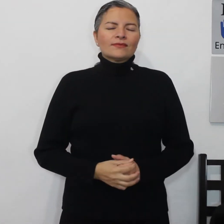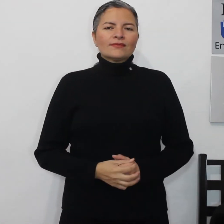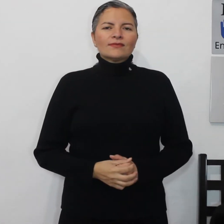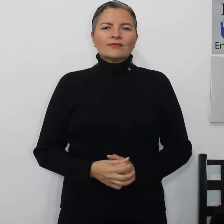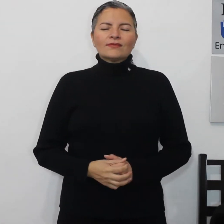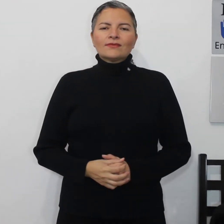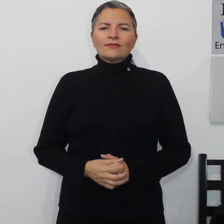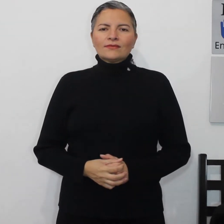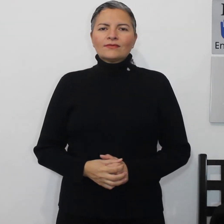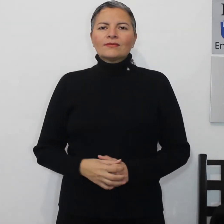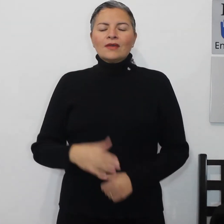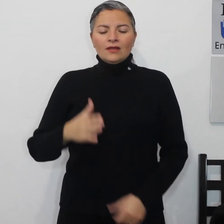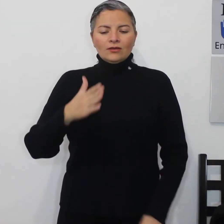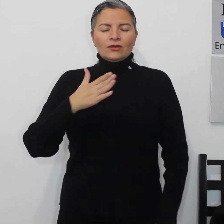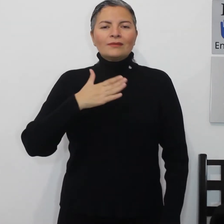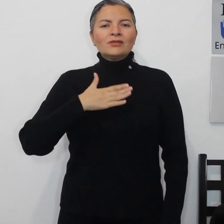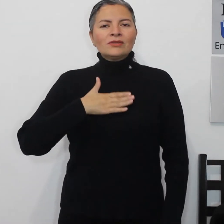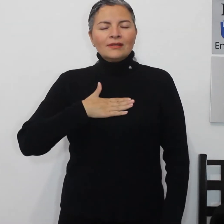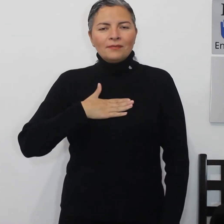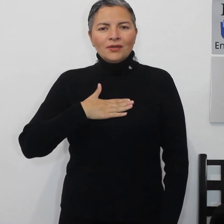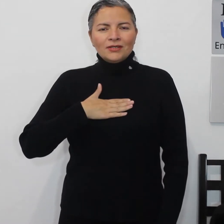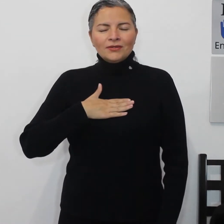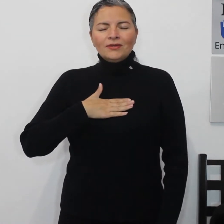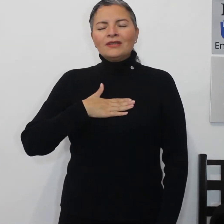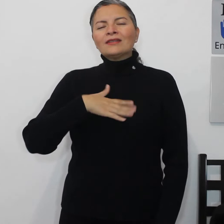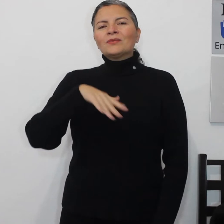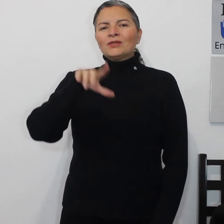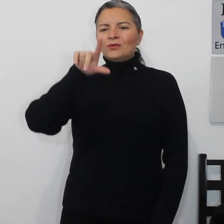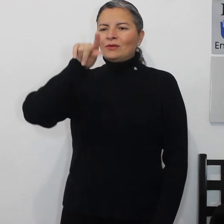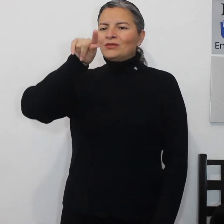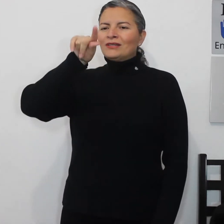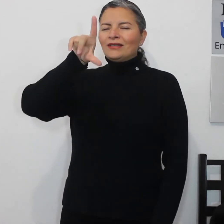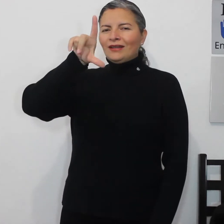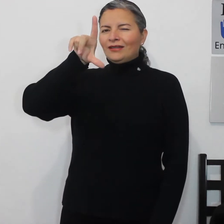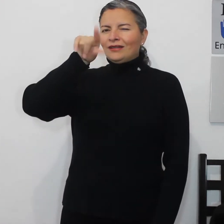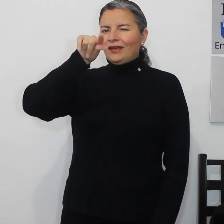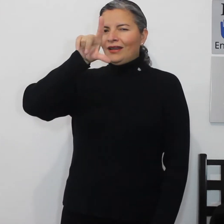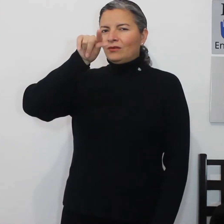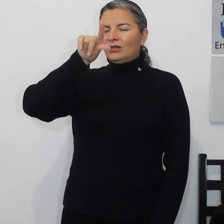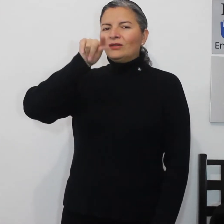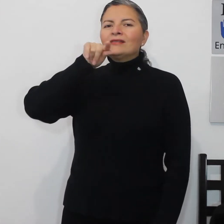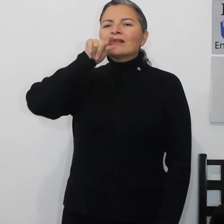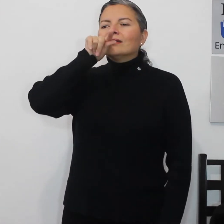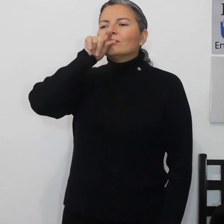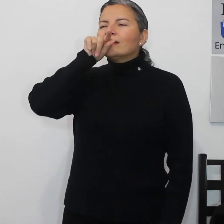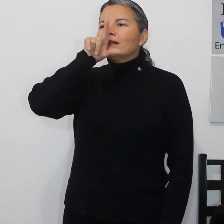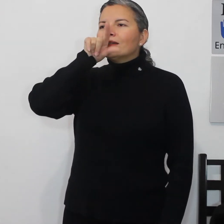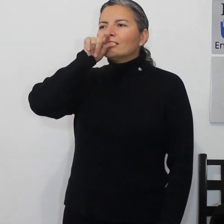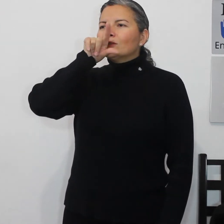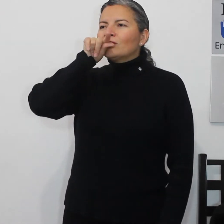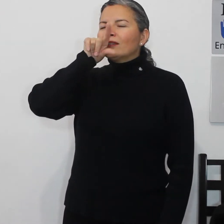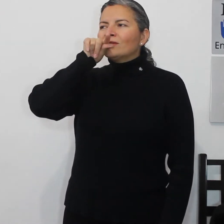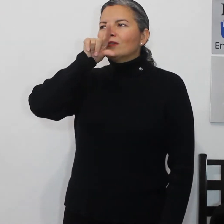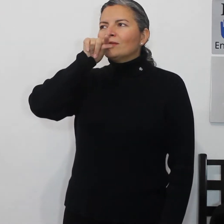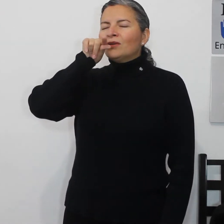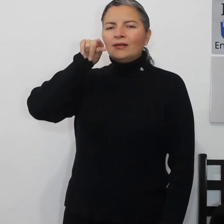pechuga de pollo tocamos nuestra pecho y después volvemos a hacer la letra L abriéndole y cerradura a la altura de nuestra boca